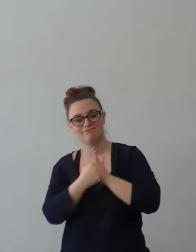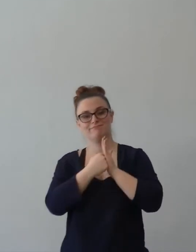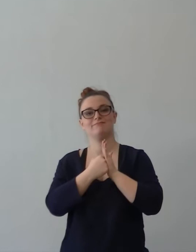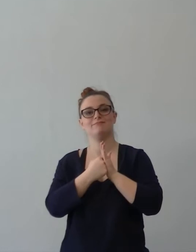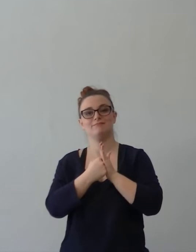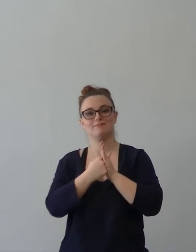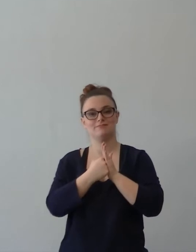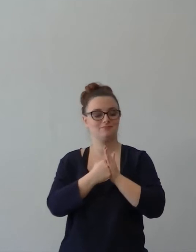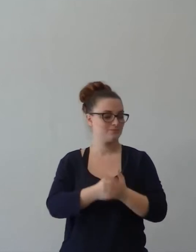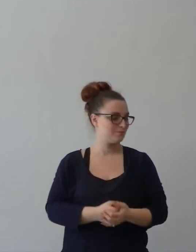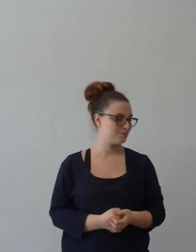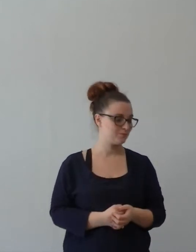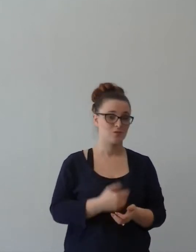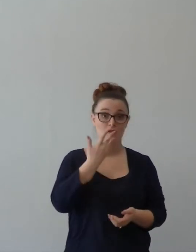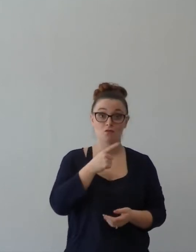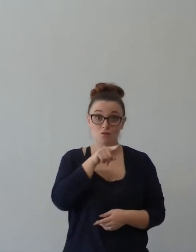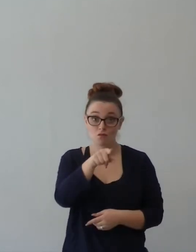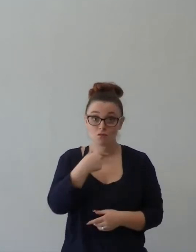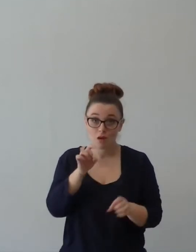Preghiere agli altri credenti di te.